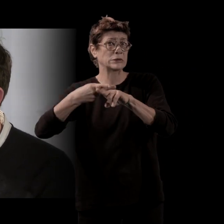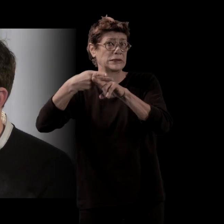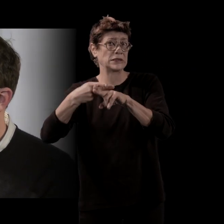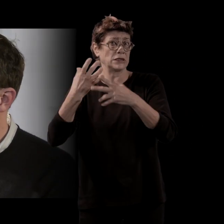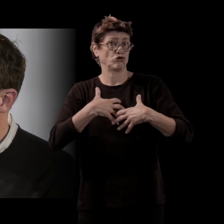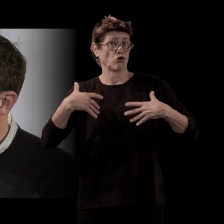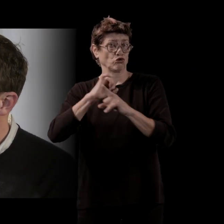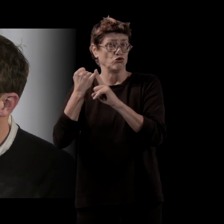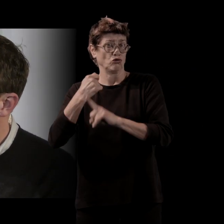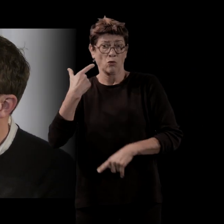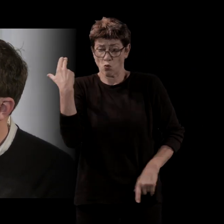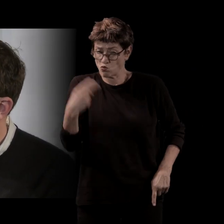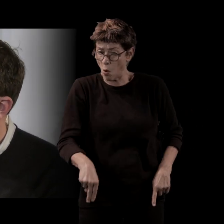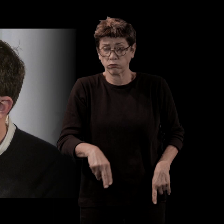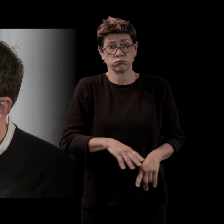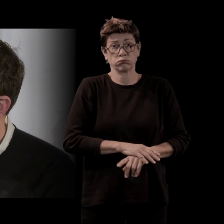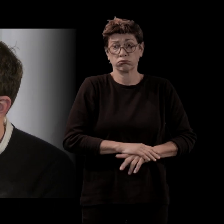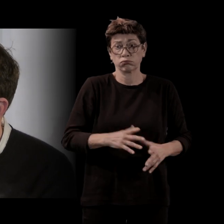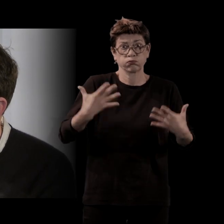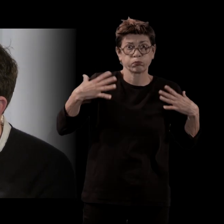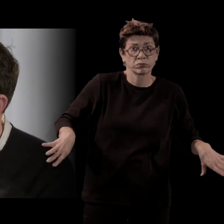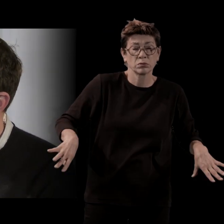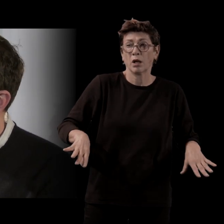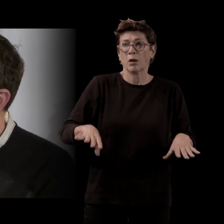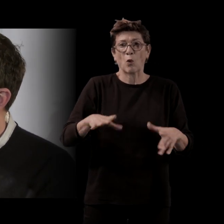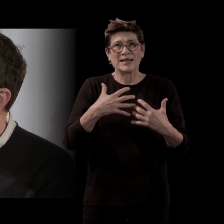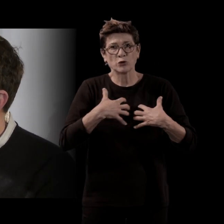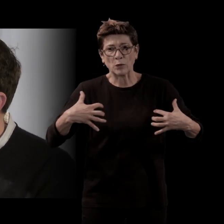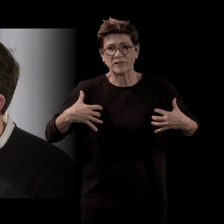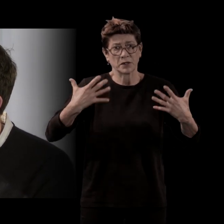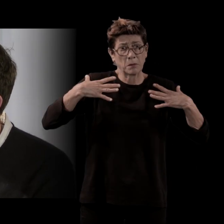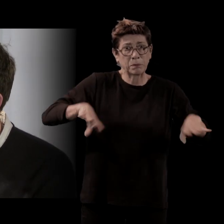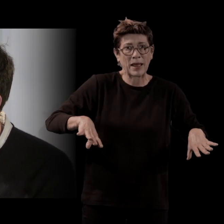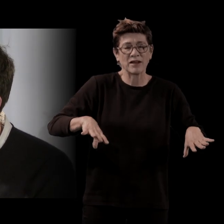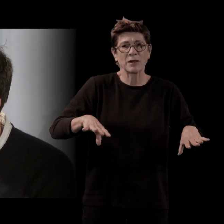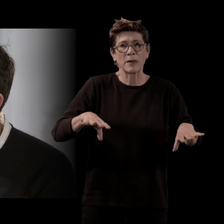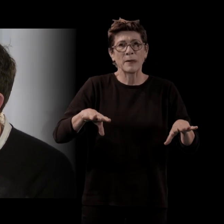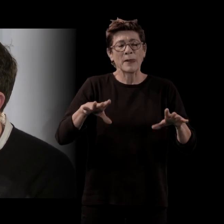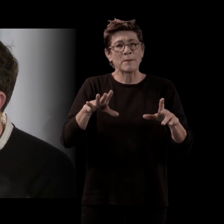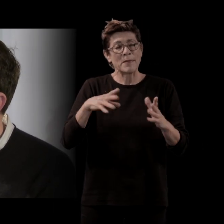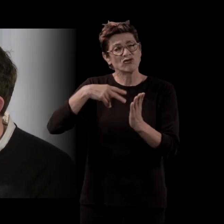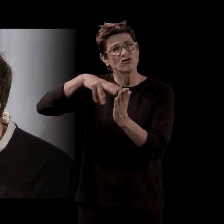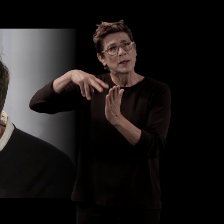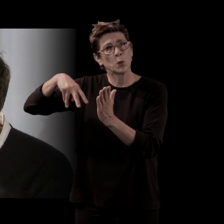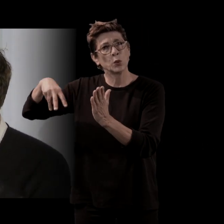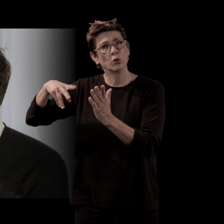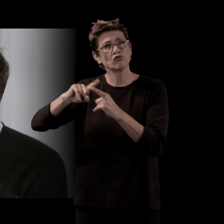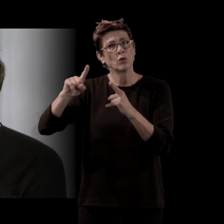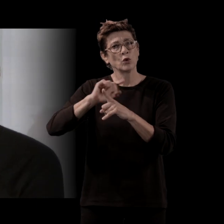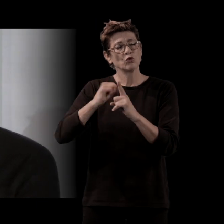pas. Je ne cherche pas des faits scientifiques parce que ce n pas mon boulot. Mais le poids du peu de sciences sociales que j'ai lu a incurvé mon regard d'une